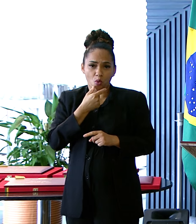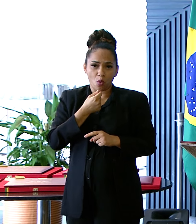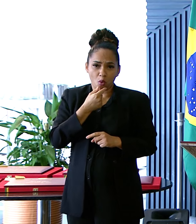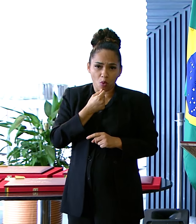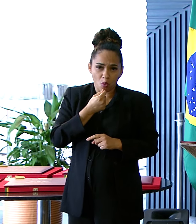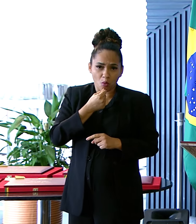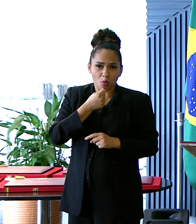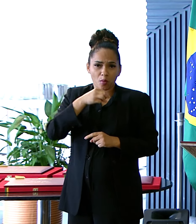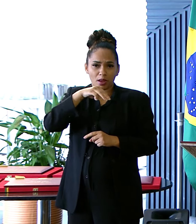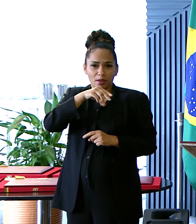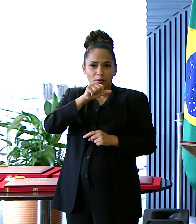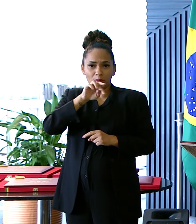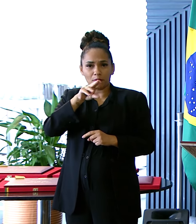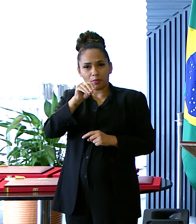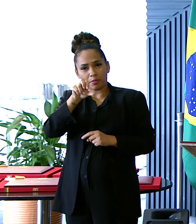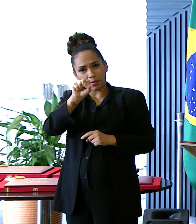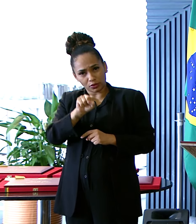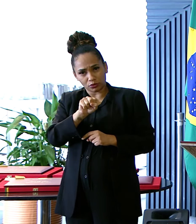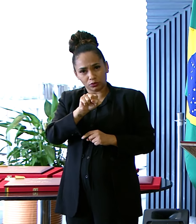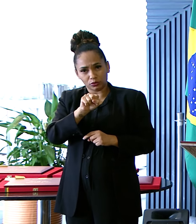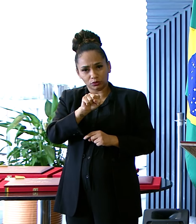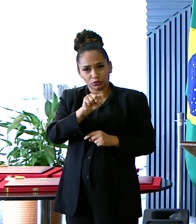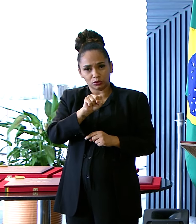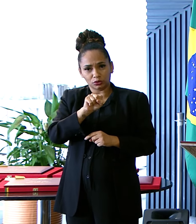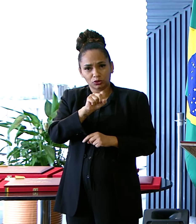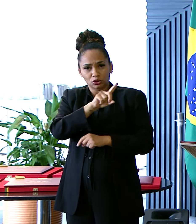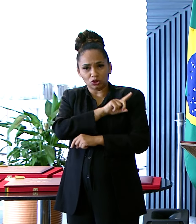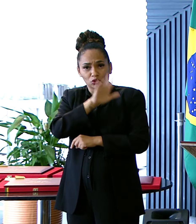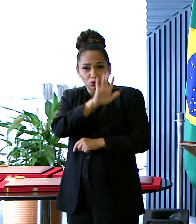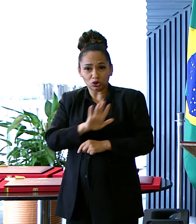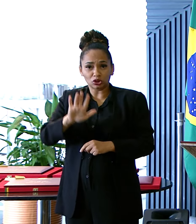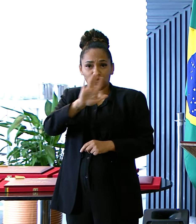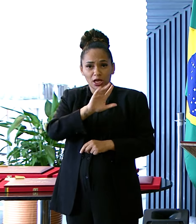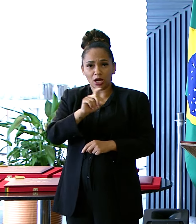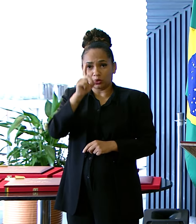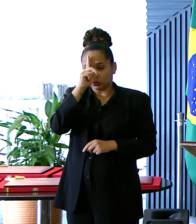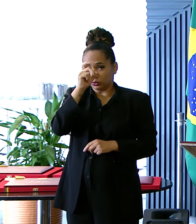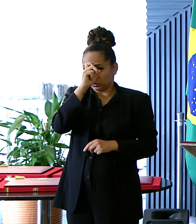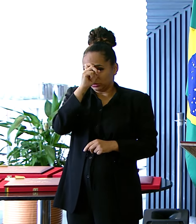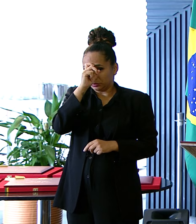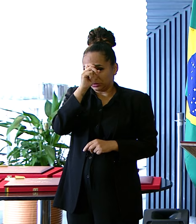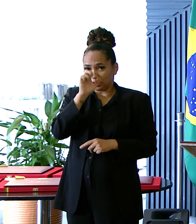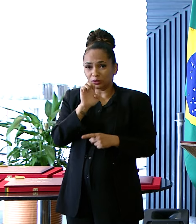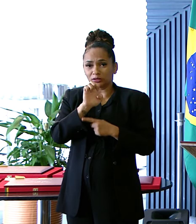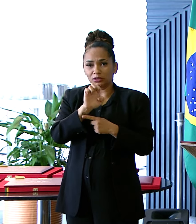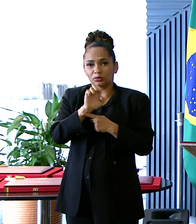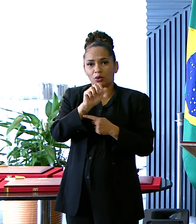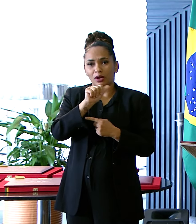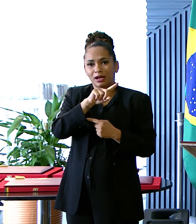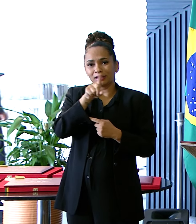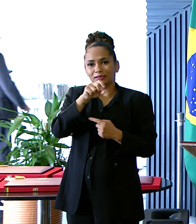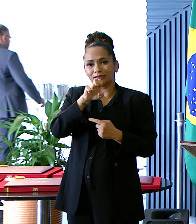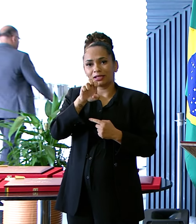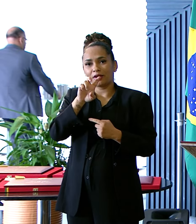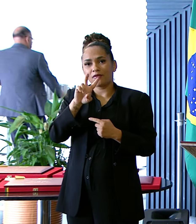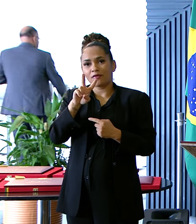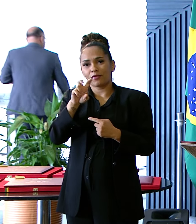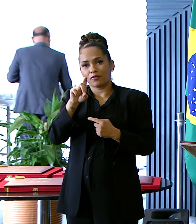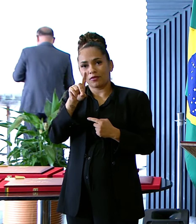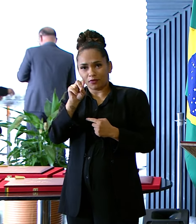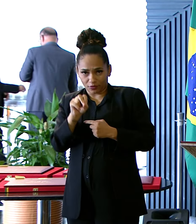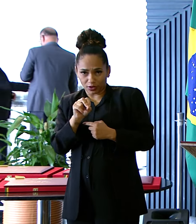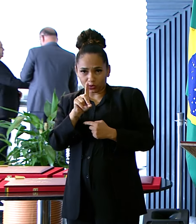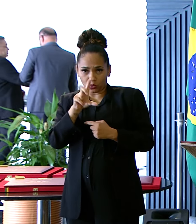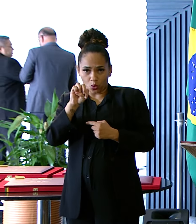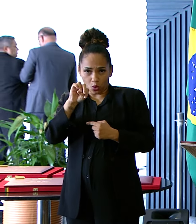Marcos Fernandes Dias Diretor-geral Do Hospital Estadual Azevedo Lima Indicado pelo